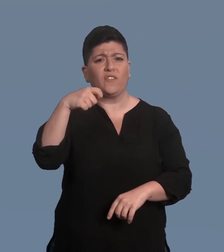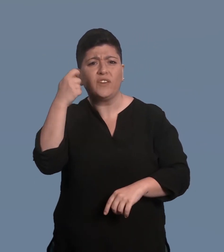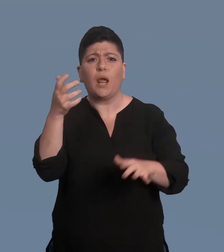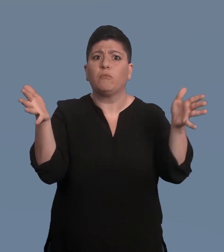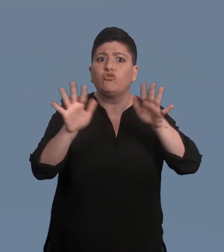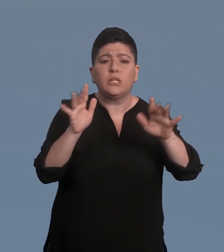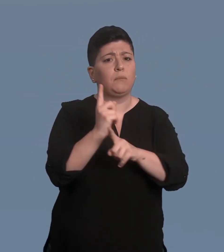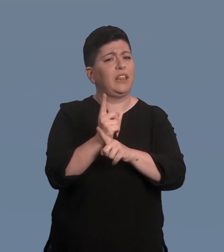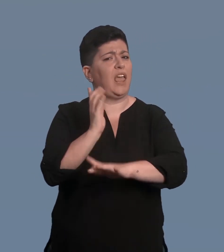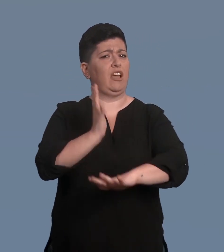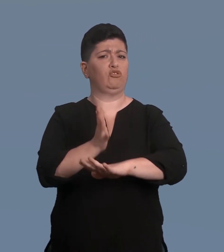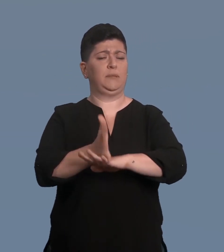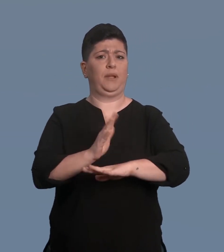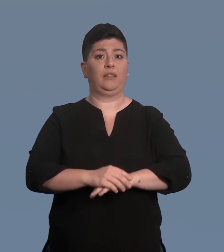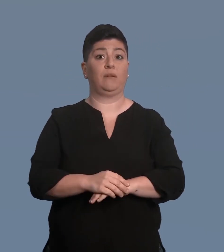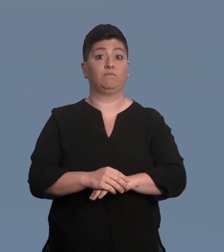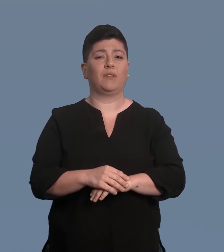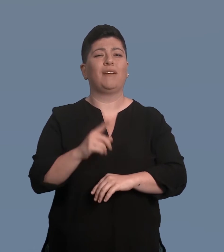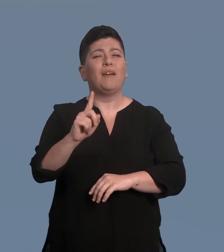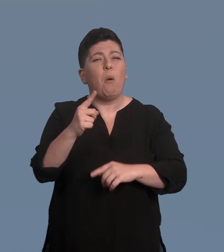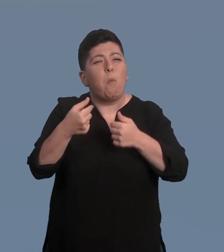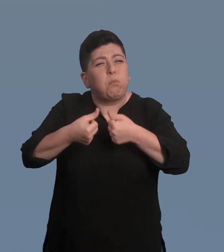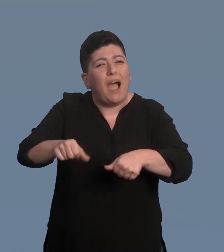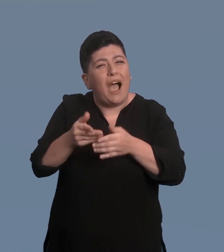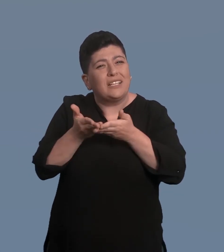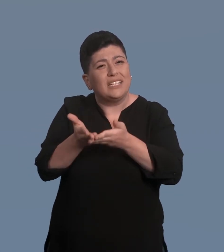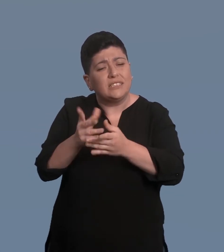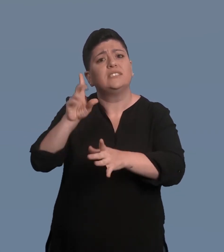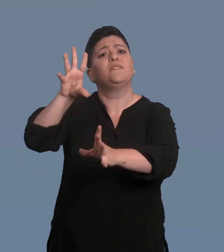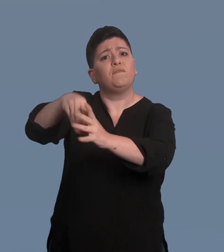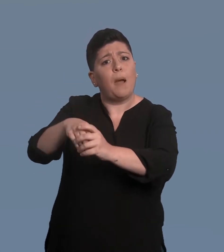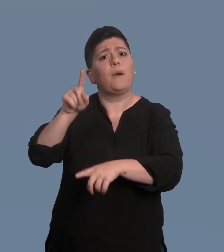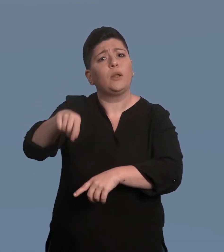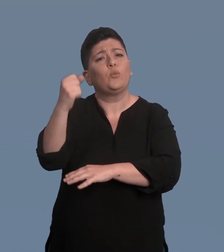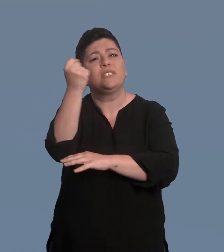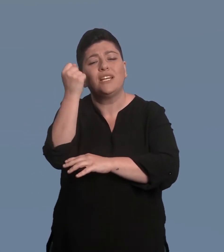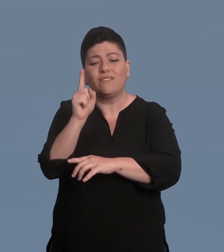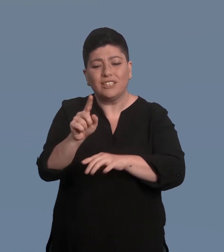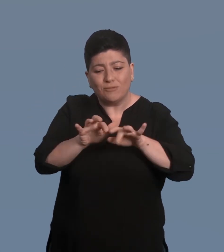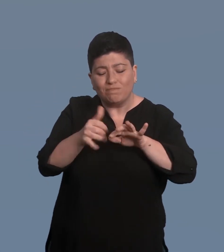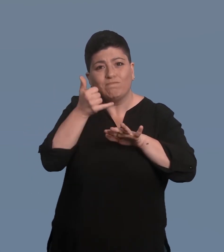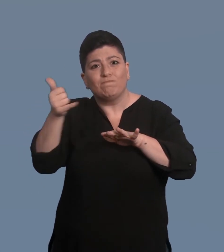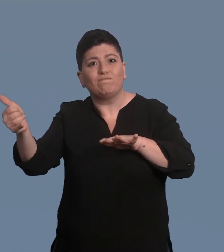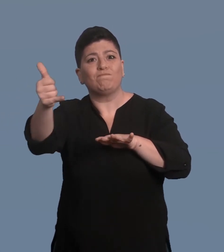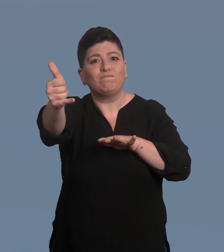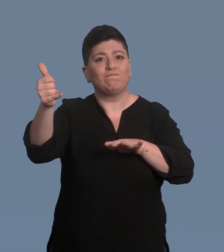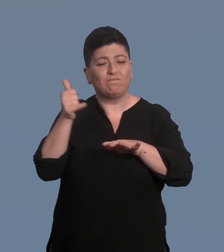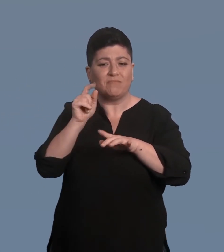proiettati nelle sale cinematografiche. Dell'assistenza di base fa inoltre parte la messa a disposizione di servizi di